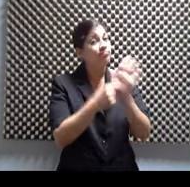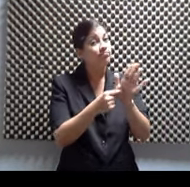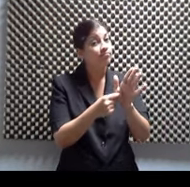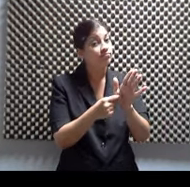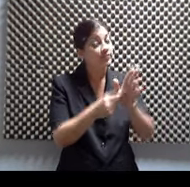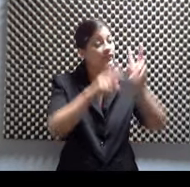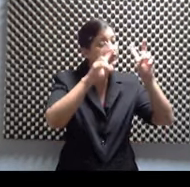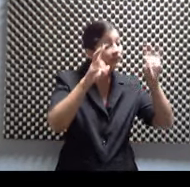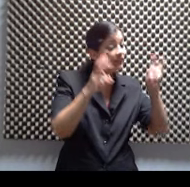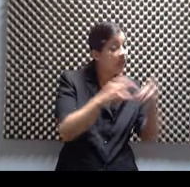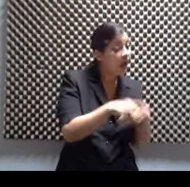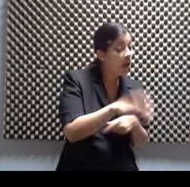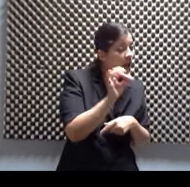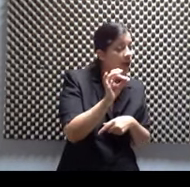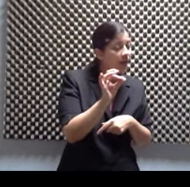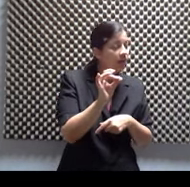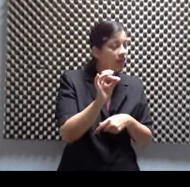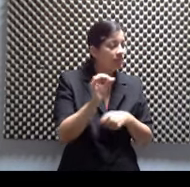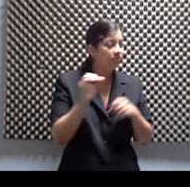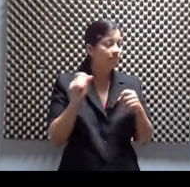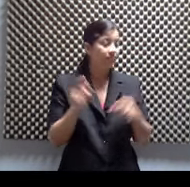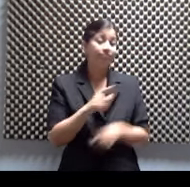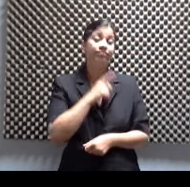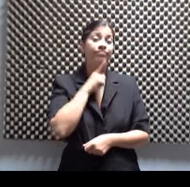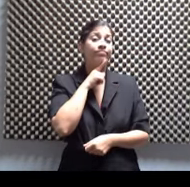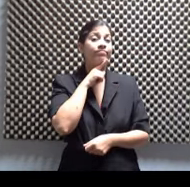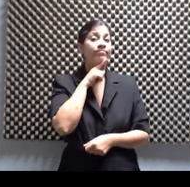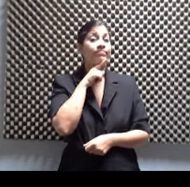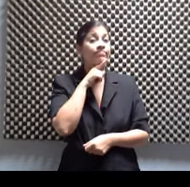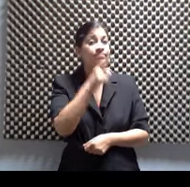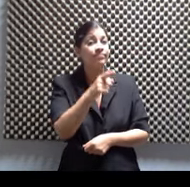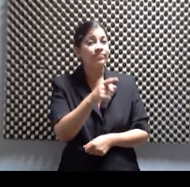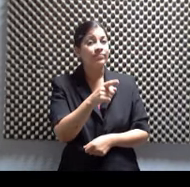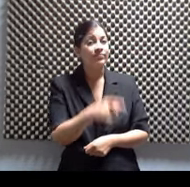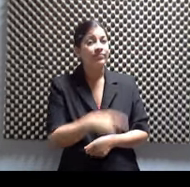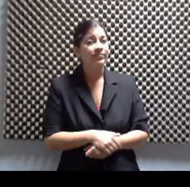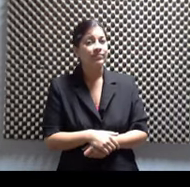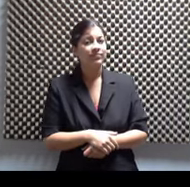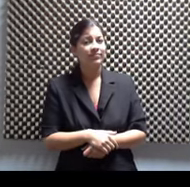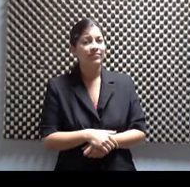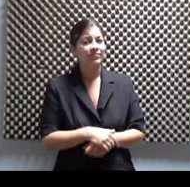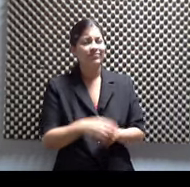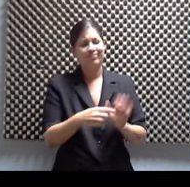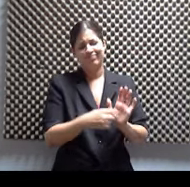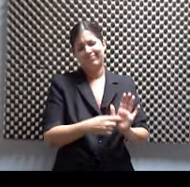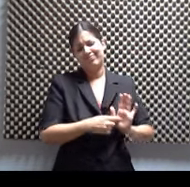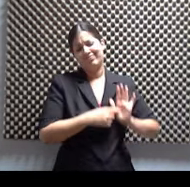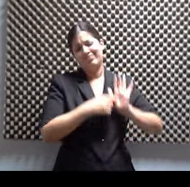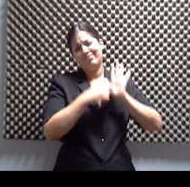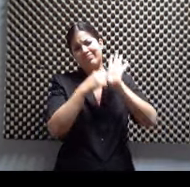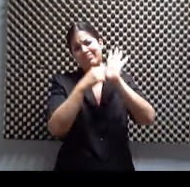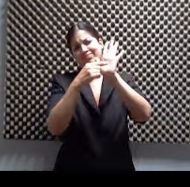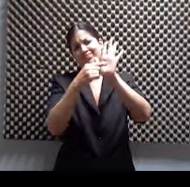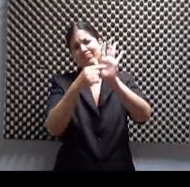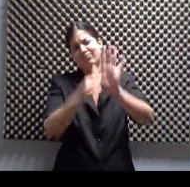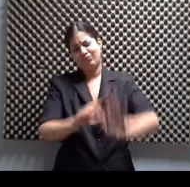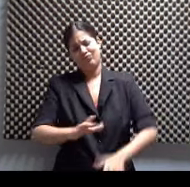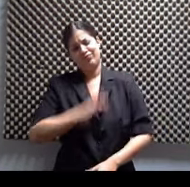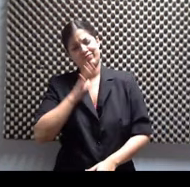de temas y definitivamente con una calidad a número uno. Como podemos decir, estamos hablando de personas